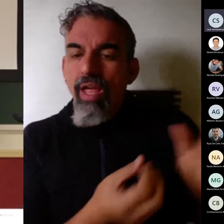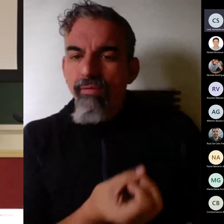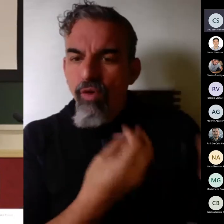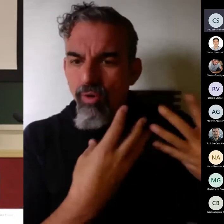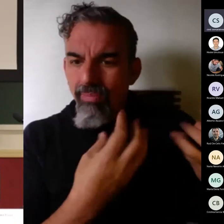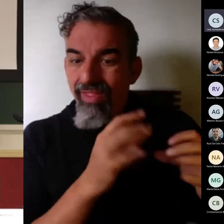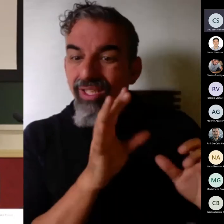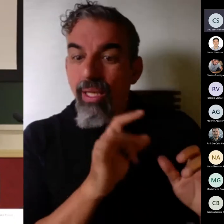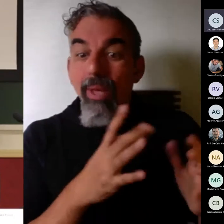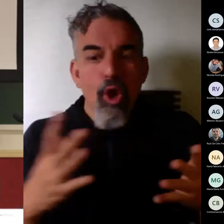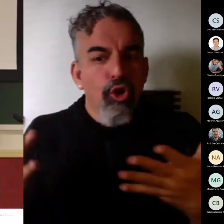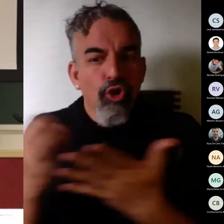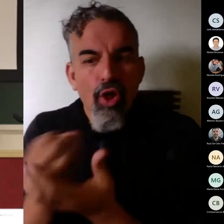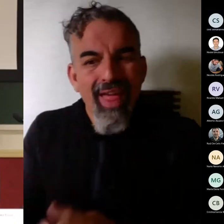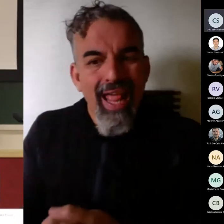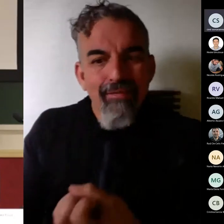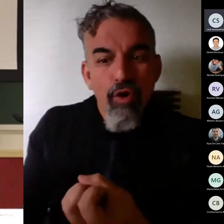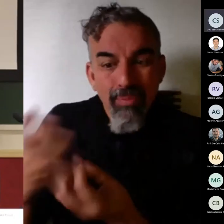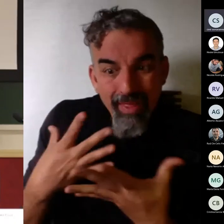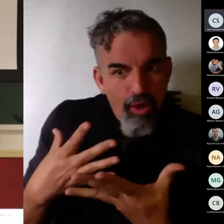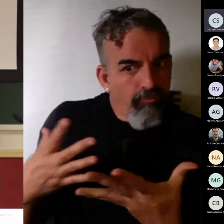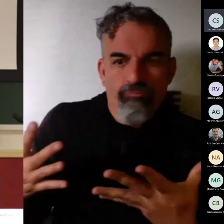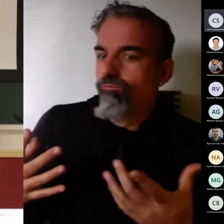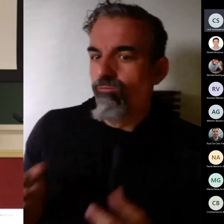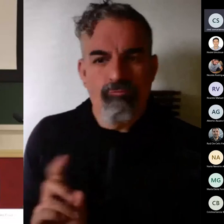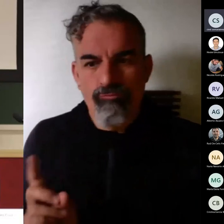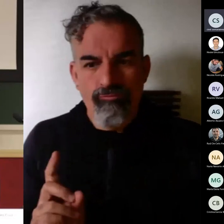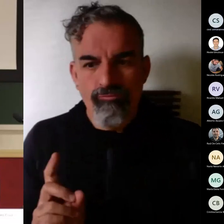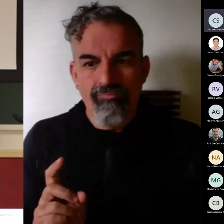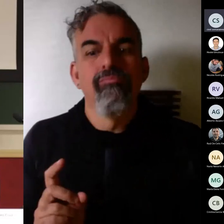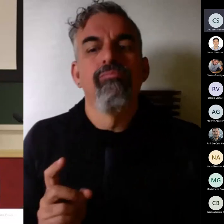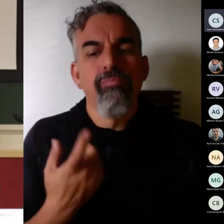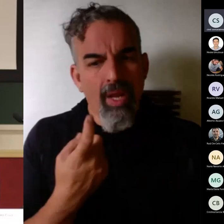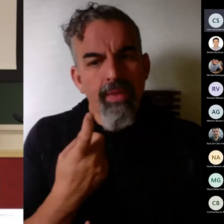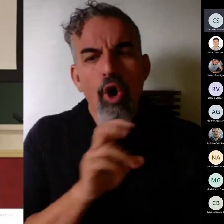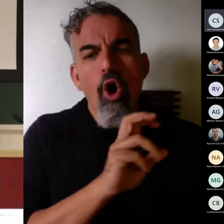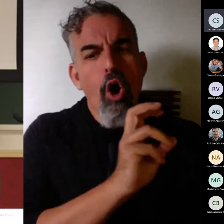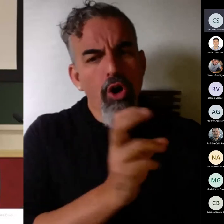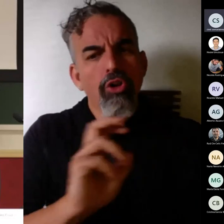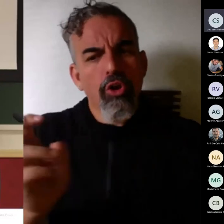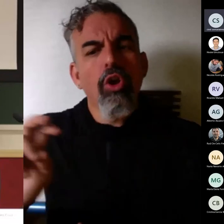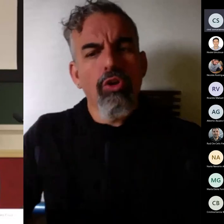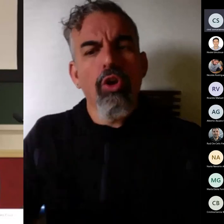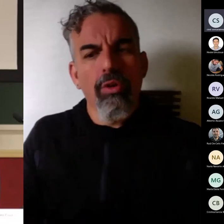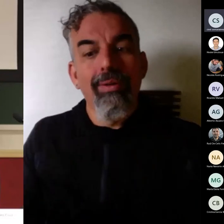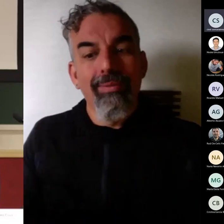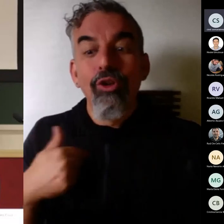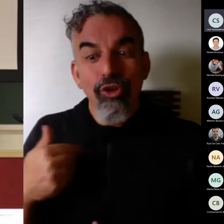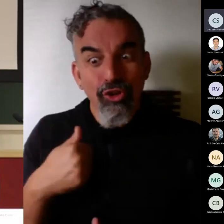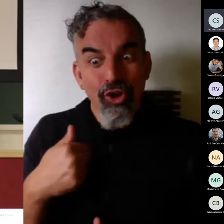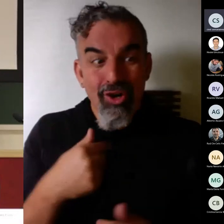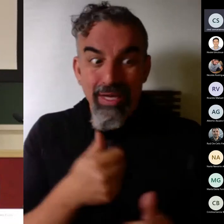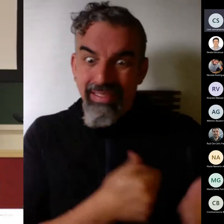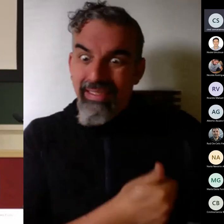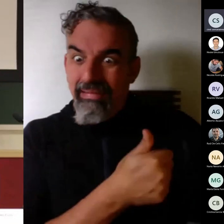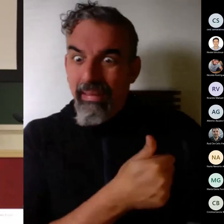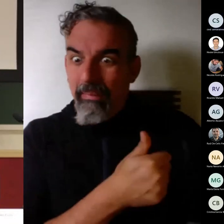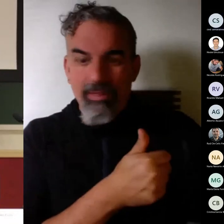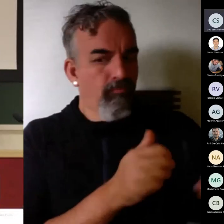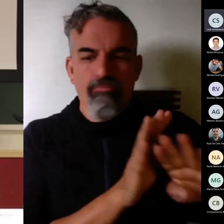pero no toda voy a hacer otras cosas en esas otras cosas me baso yo fundamentalmente